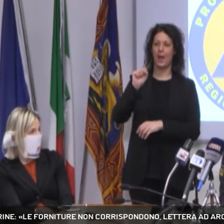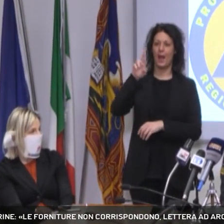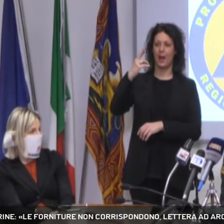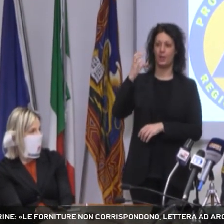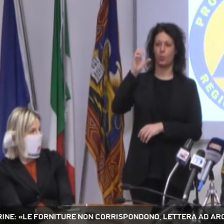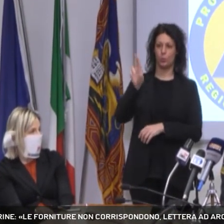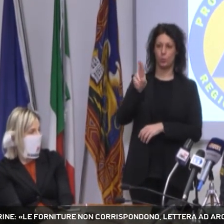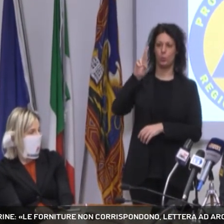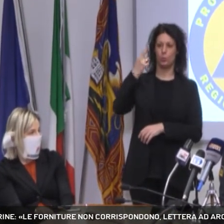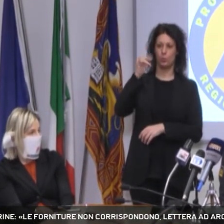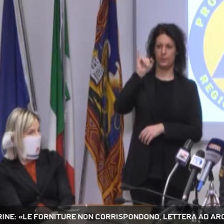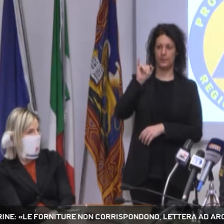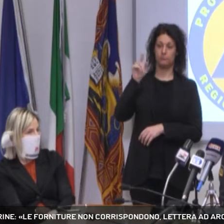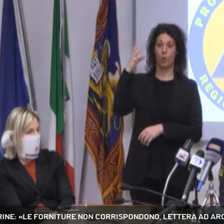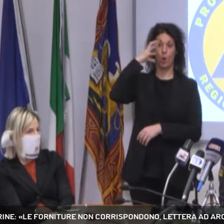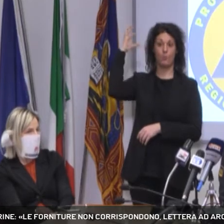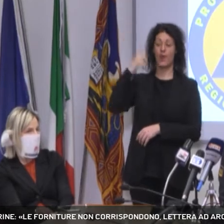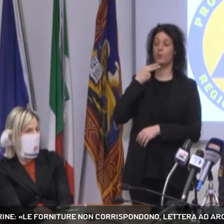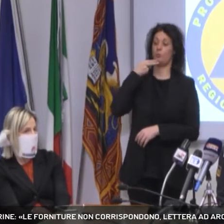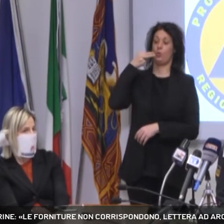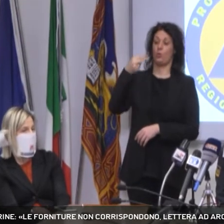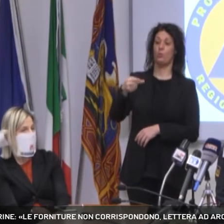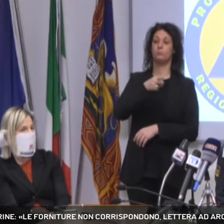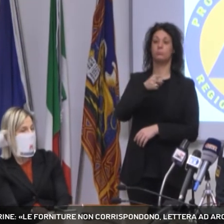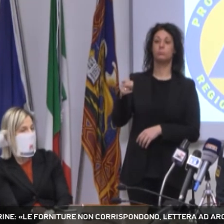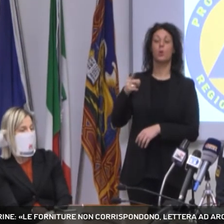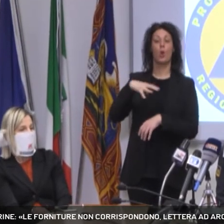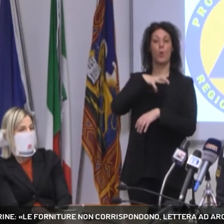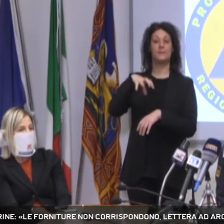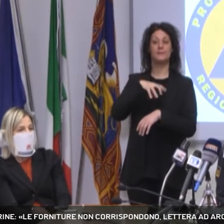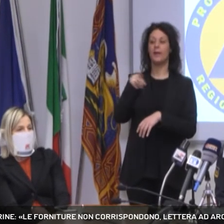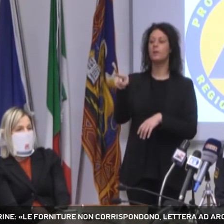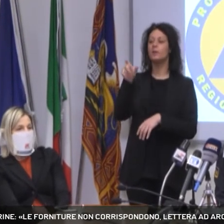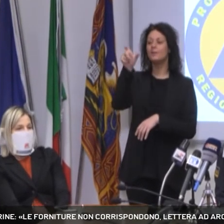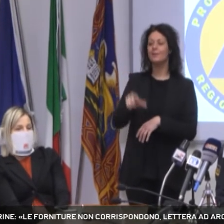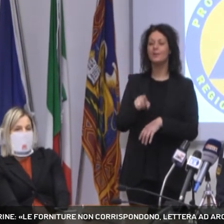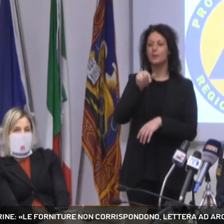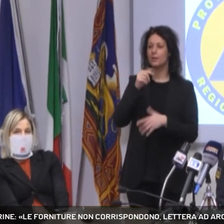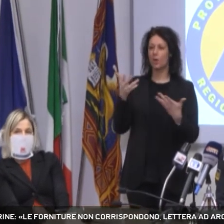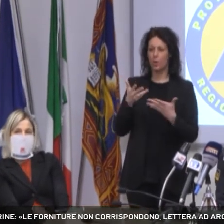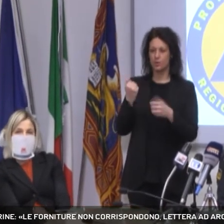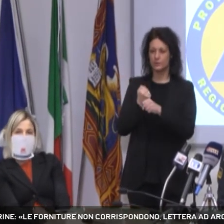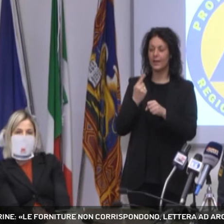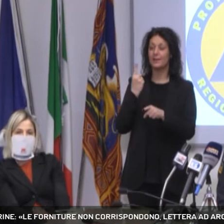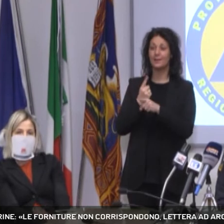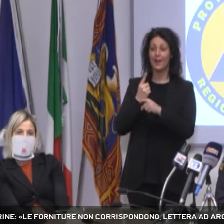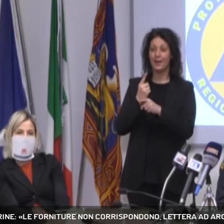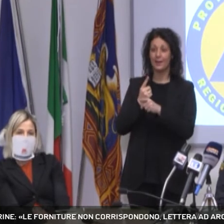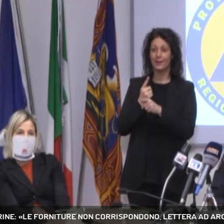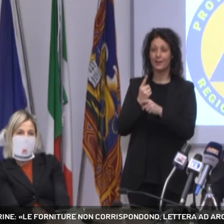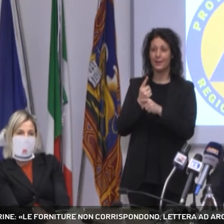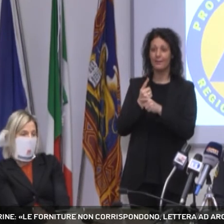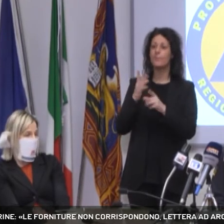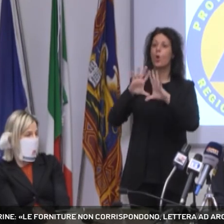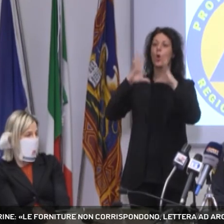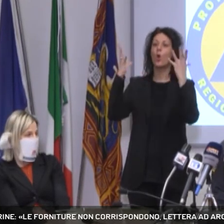Arcuri, nominato dal Governo, che ha il compito di reperire materiale e dispositivi sanitari in